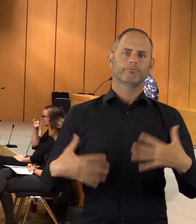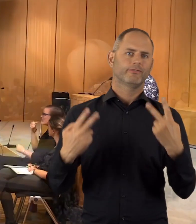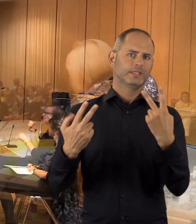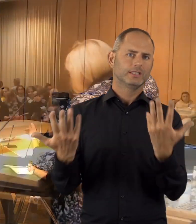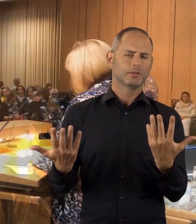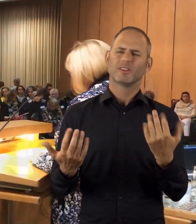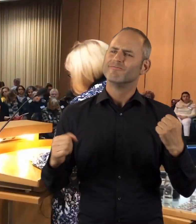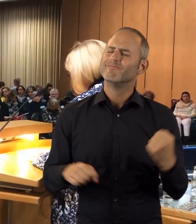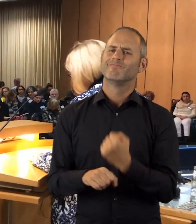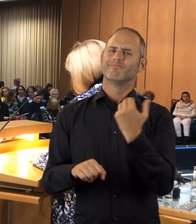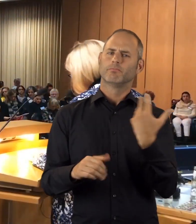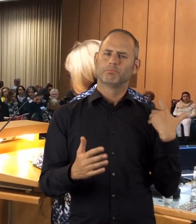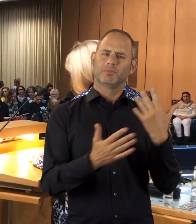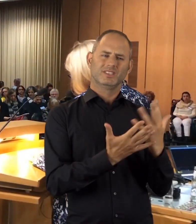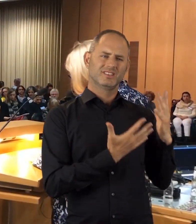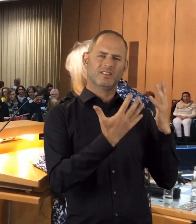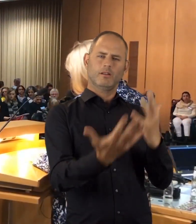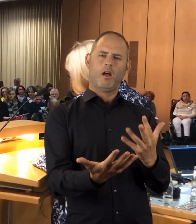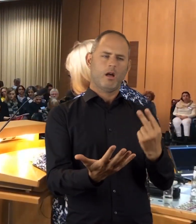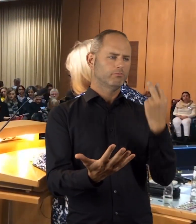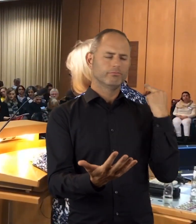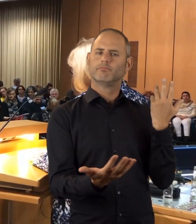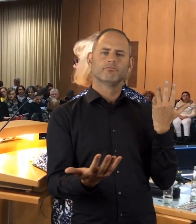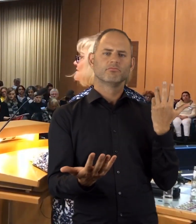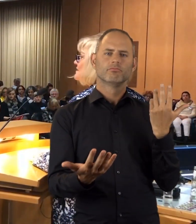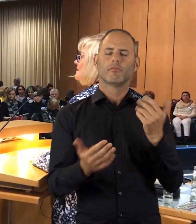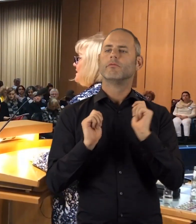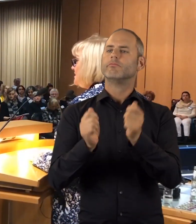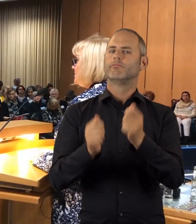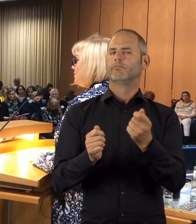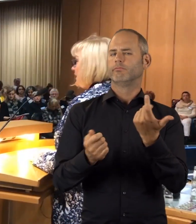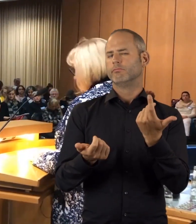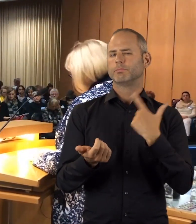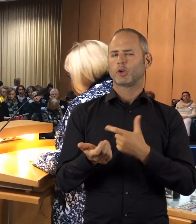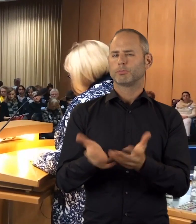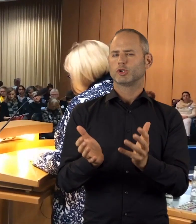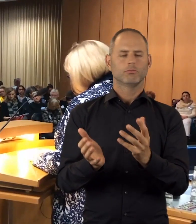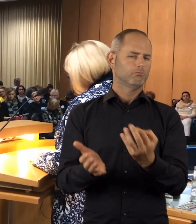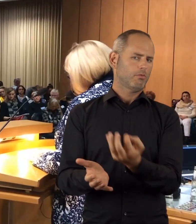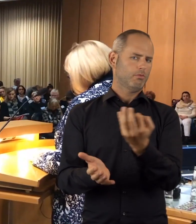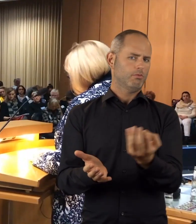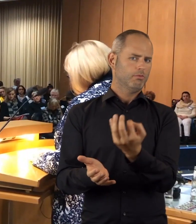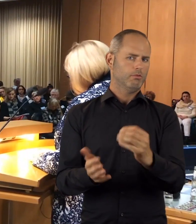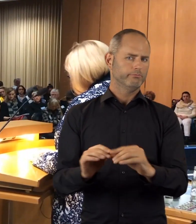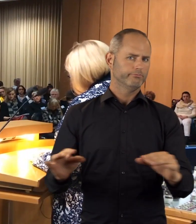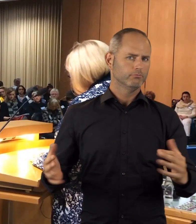bedauerte, dass sich die Anzahl der persönlichen Budgets in der Stadt im Laufe der vergangenen zehn Jahre auf einem niedrigen Niveau eingependelt habe.